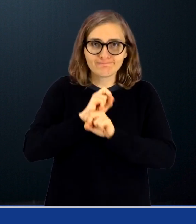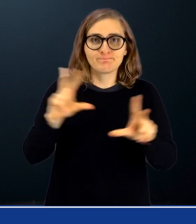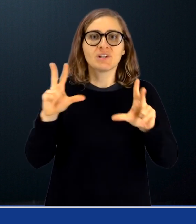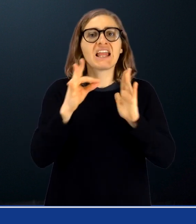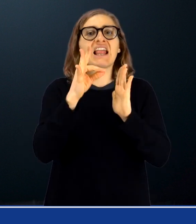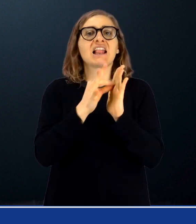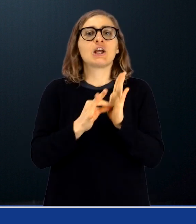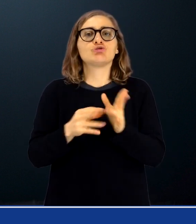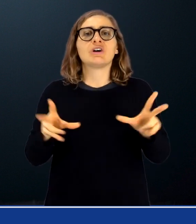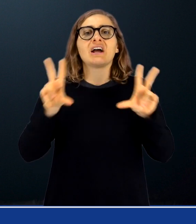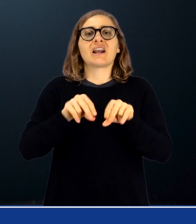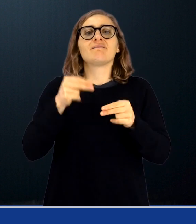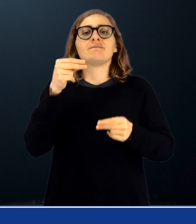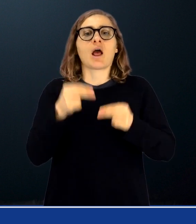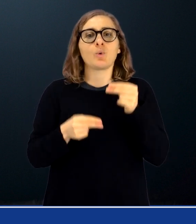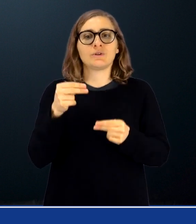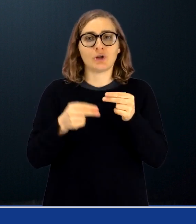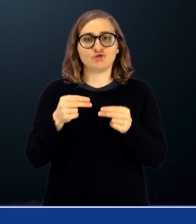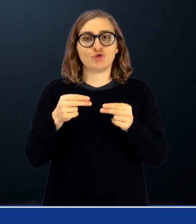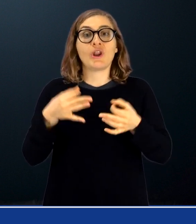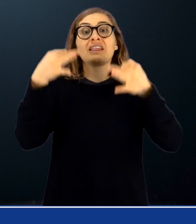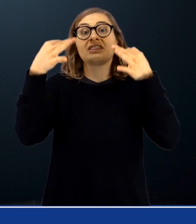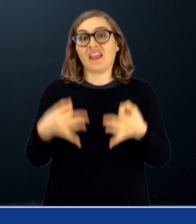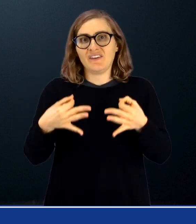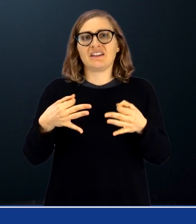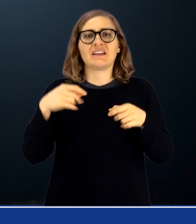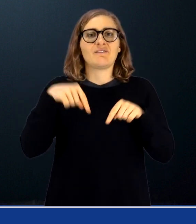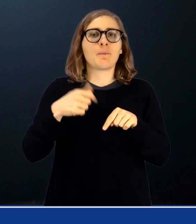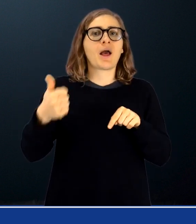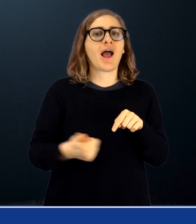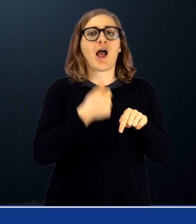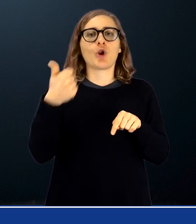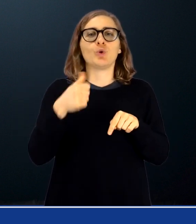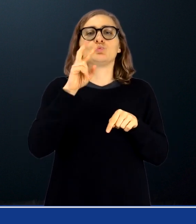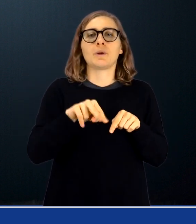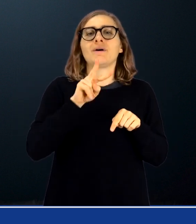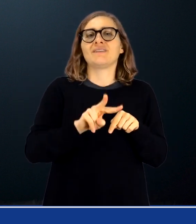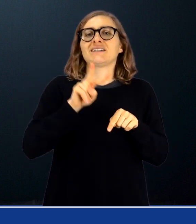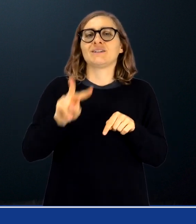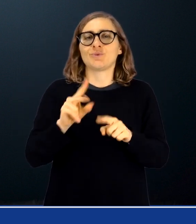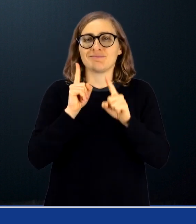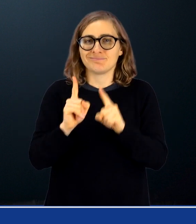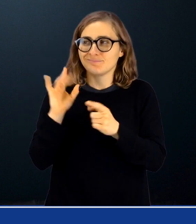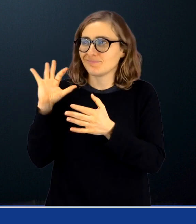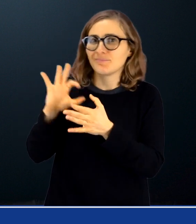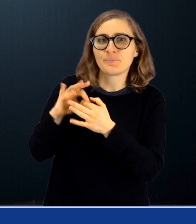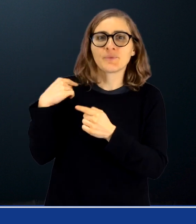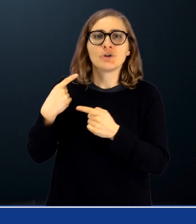sia l'indice di rivalutazione definitivo per l'anno 2022, in base al quale vengono effettuati i